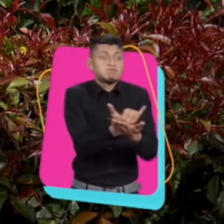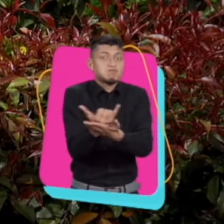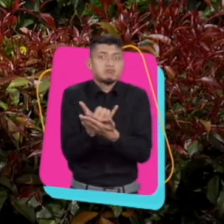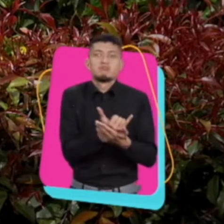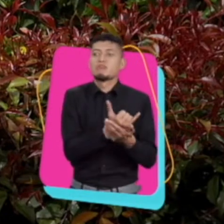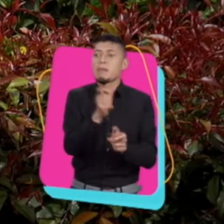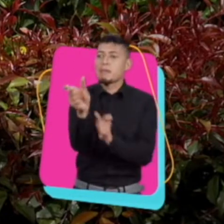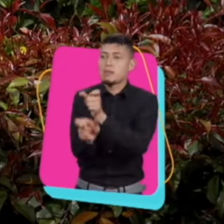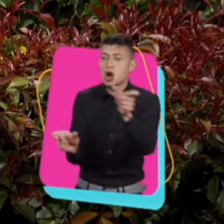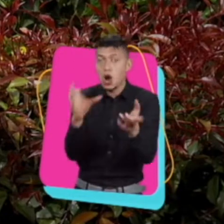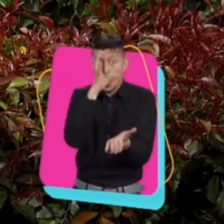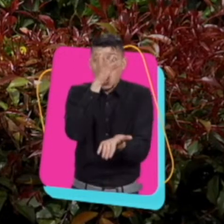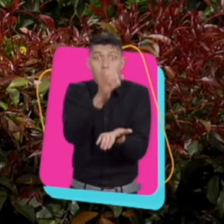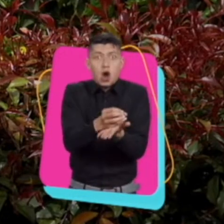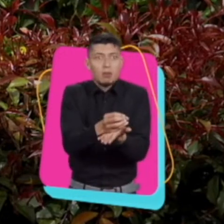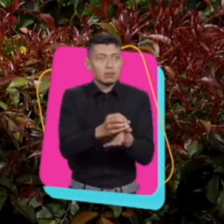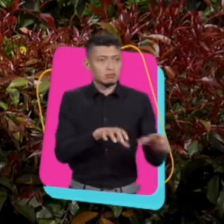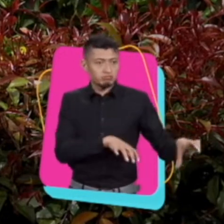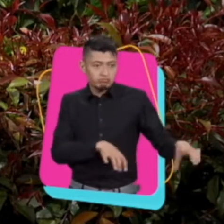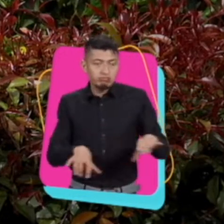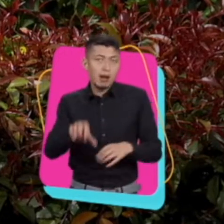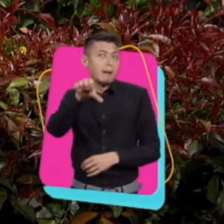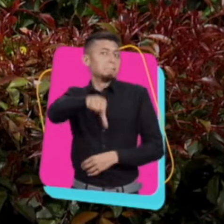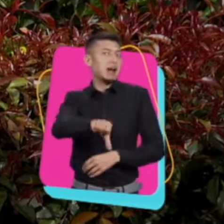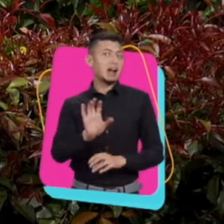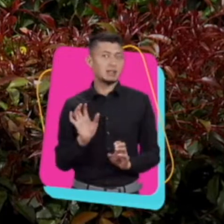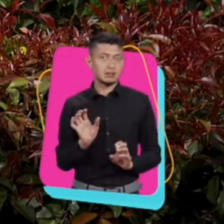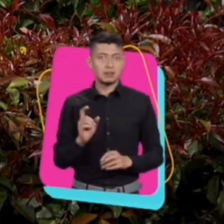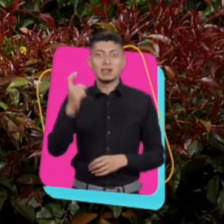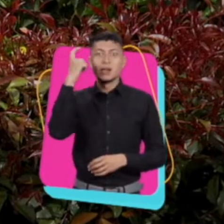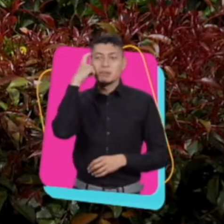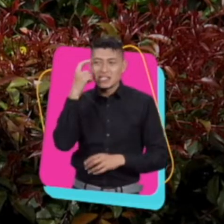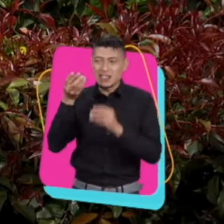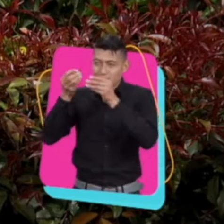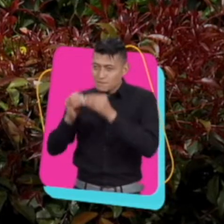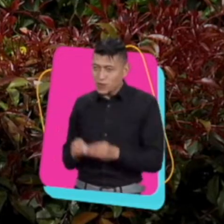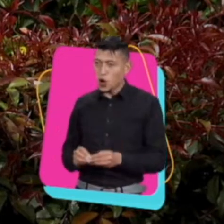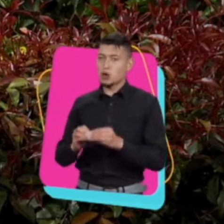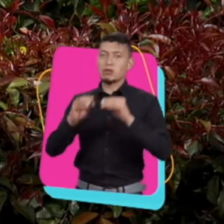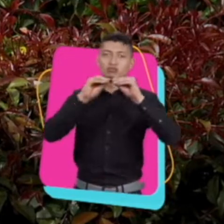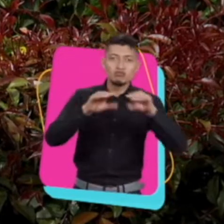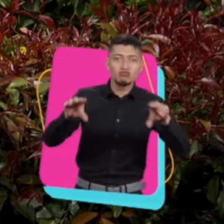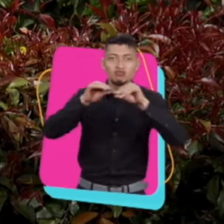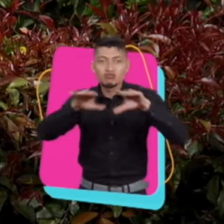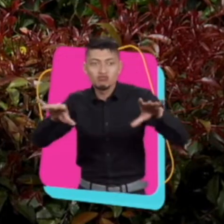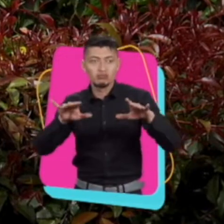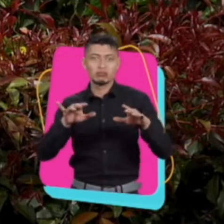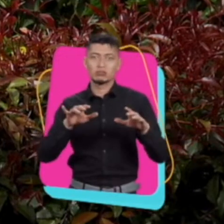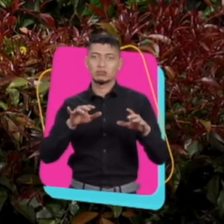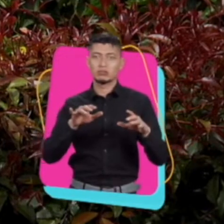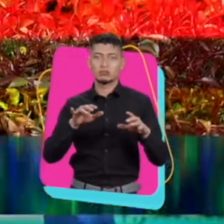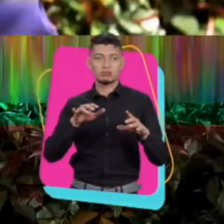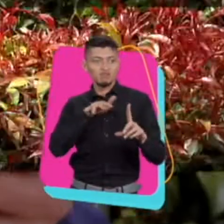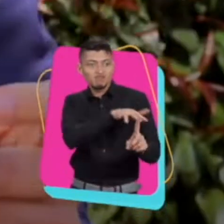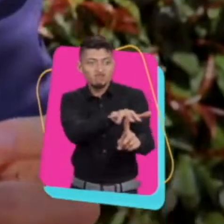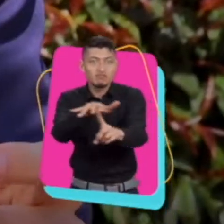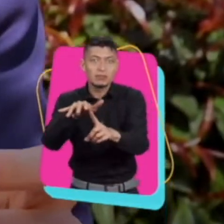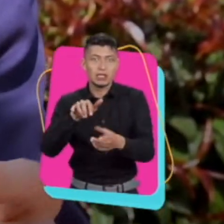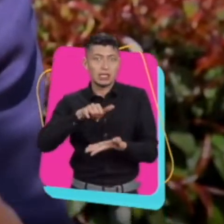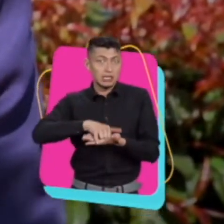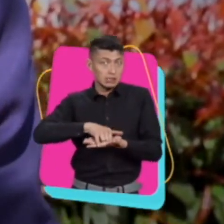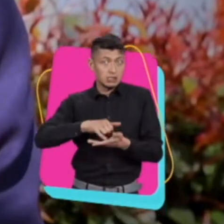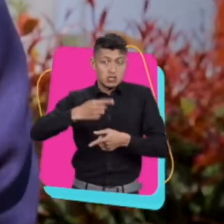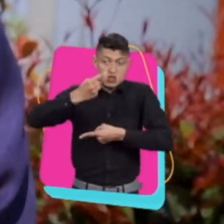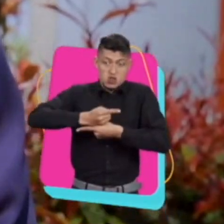generan una corriente de opinión haciéndolo mal. Entonces uno no podría decir la fórmula correcta para ser influenciador es,